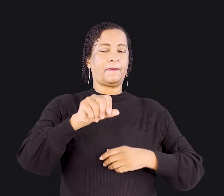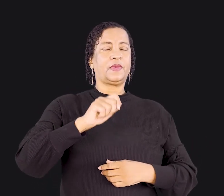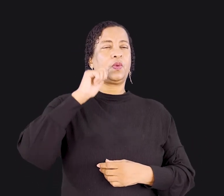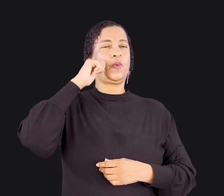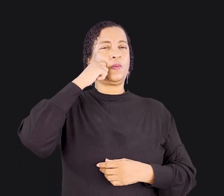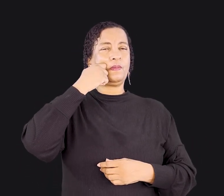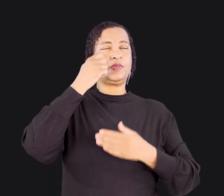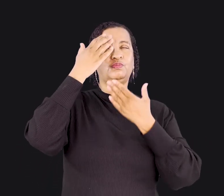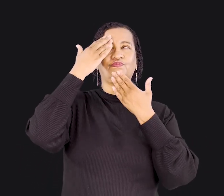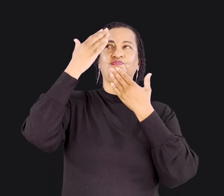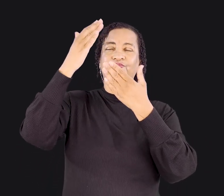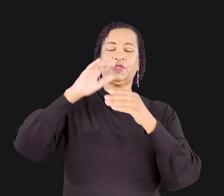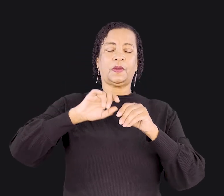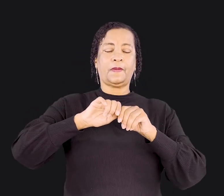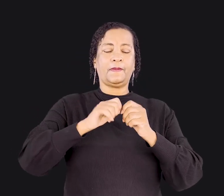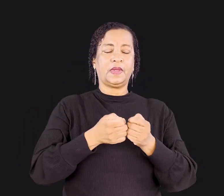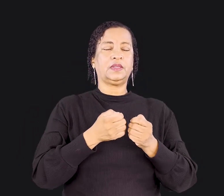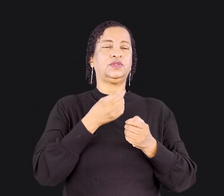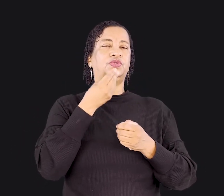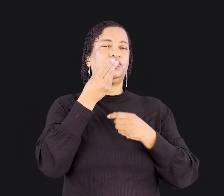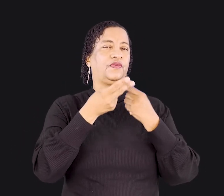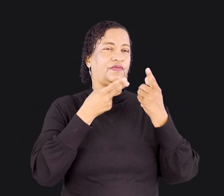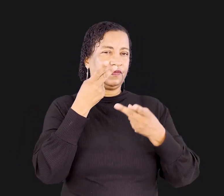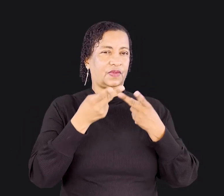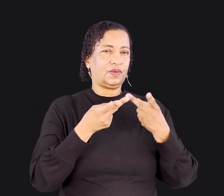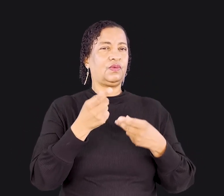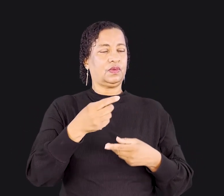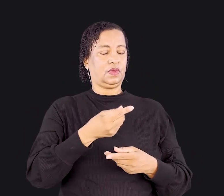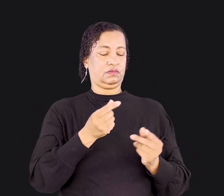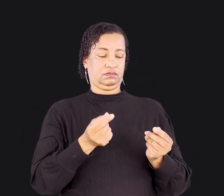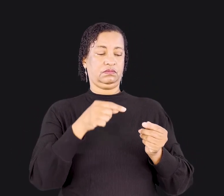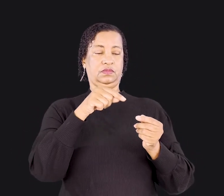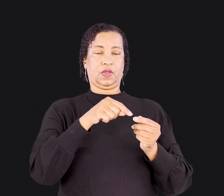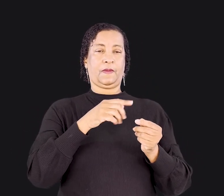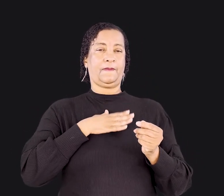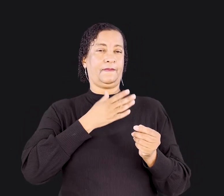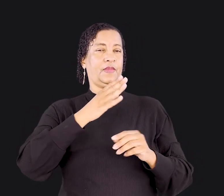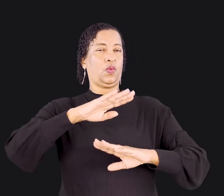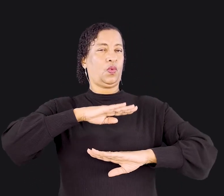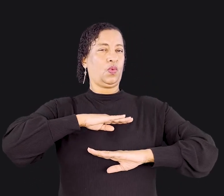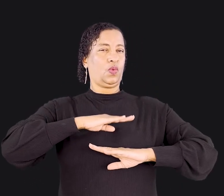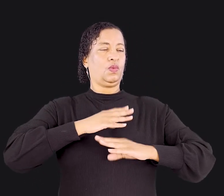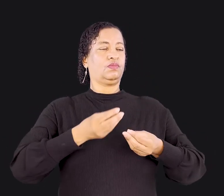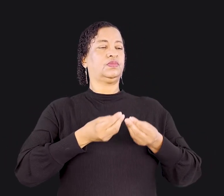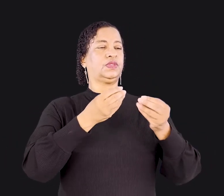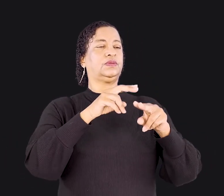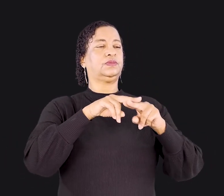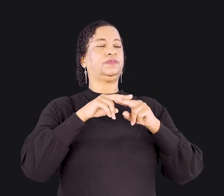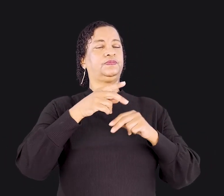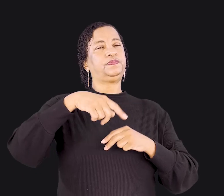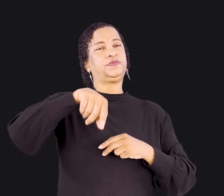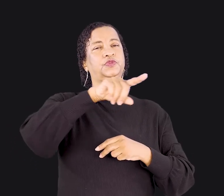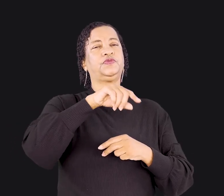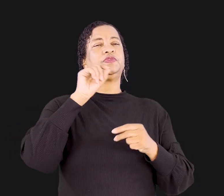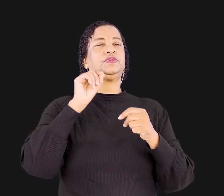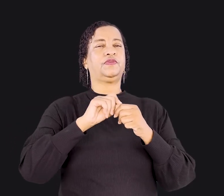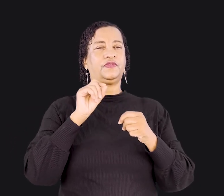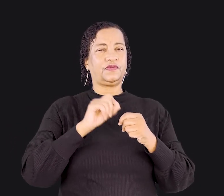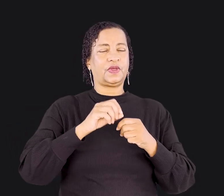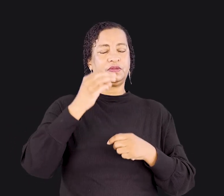tendo dado graças, partiu e disse, Isto é o meu corpo que é dado em favor de vocês. Façam isto em